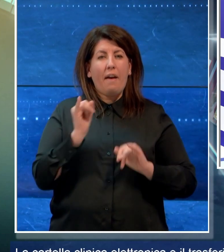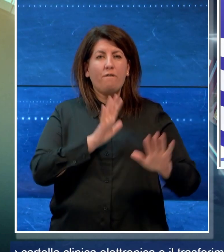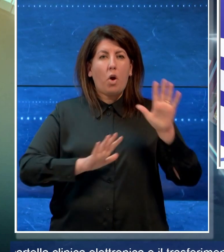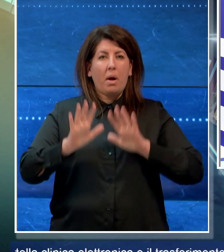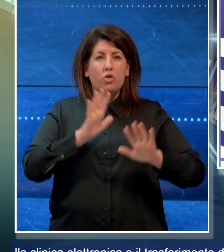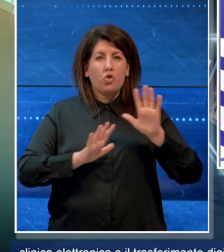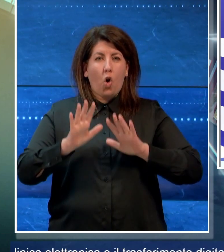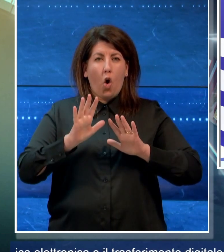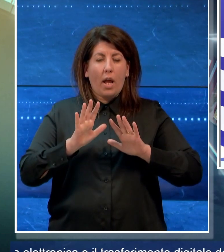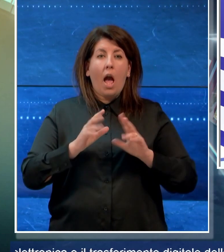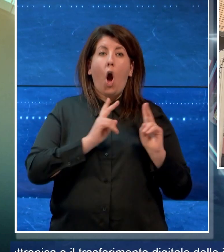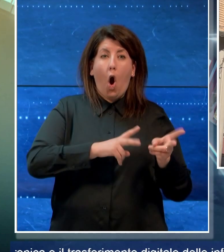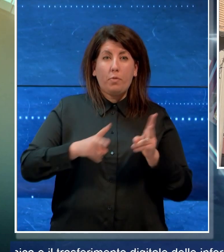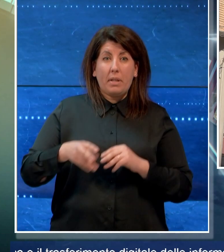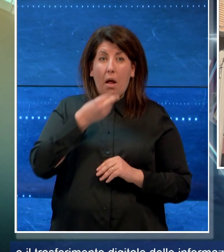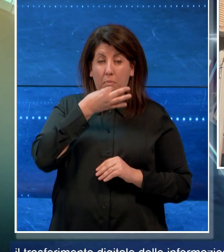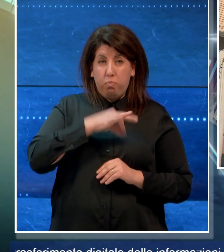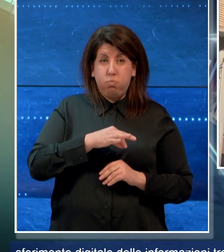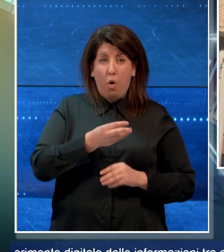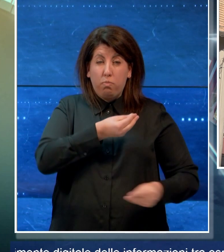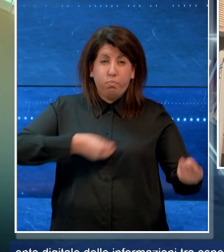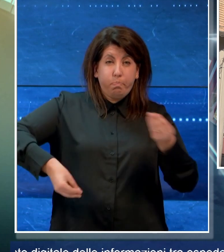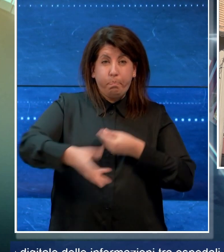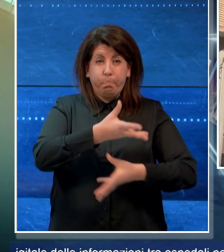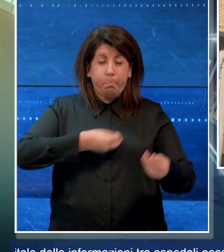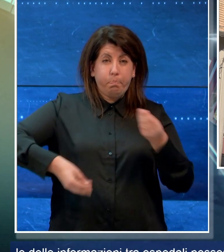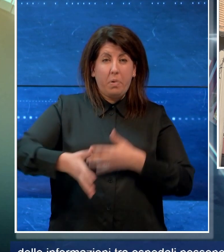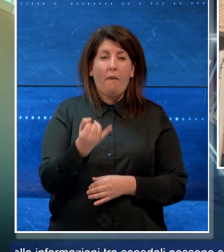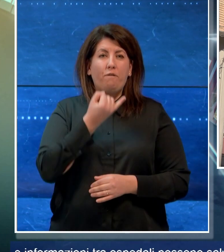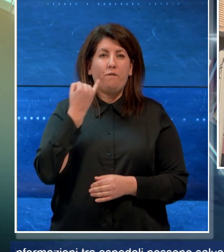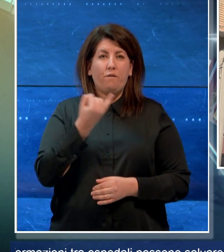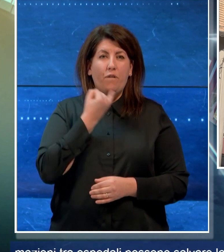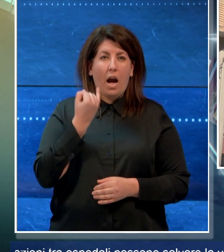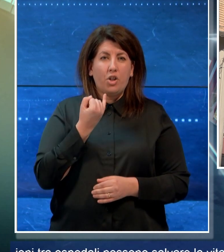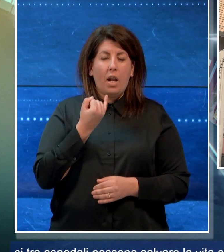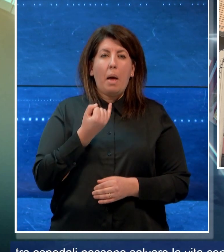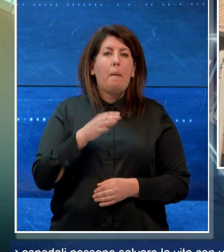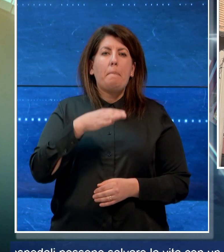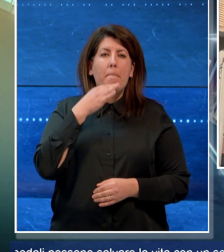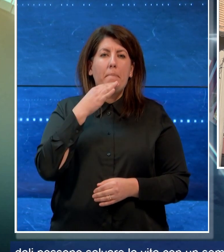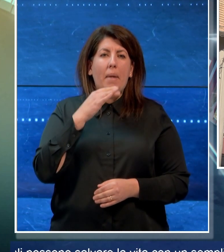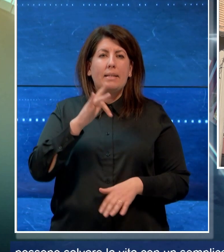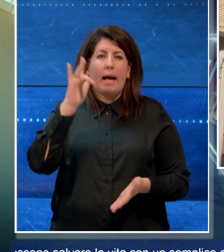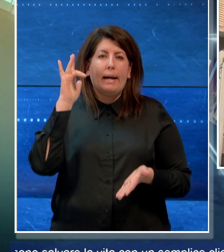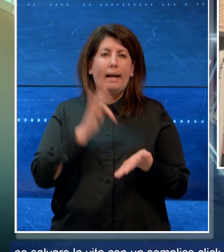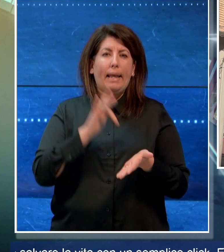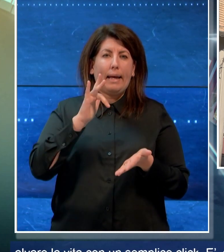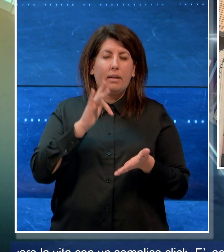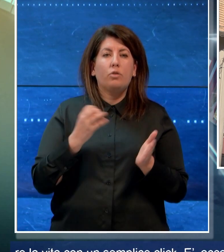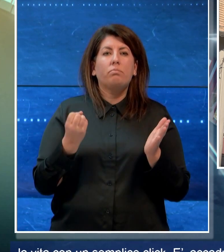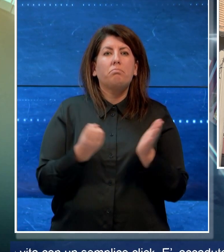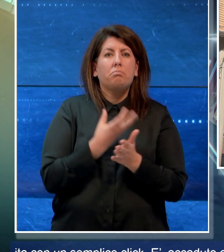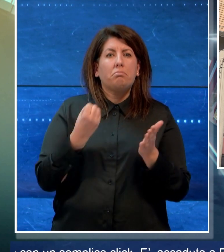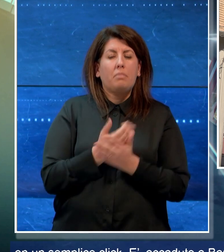ospedali possono salvare la vita con un semplice clic. È accaduto a Bari